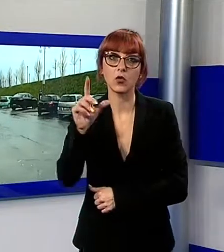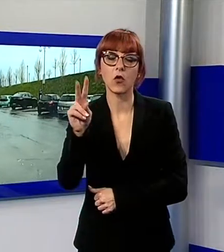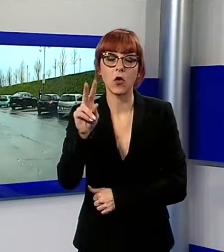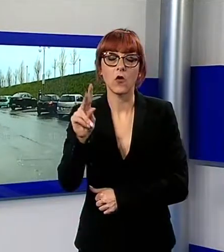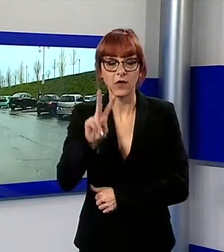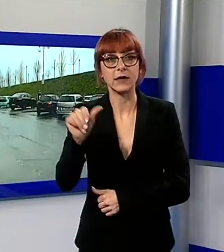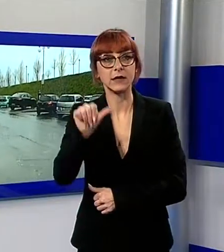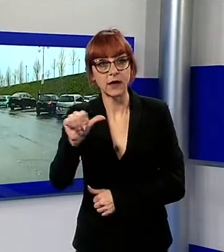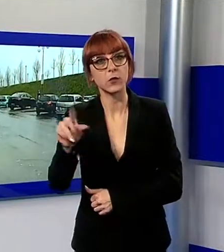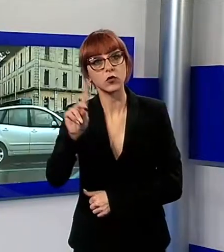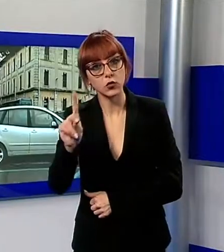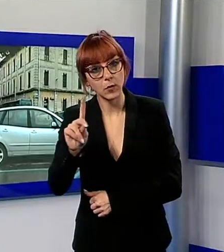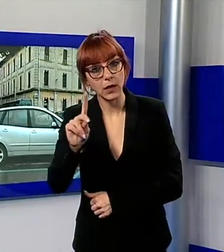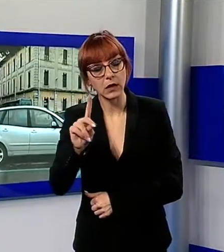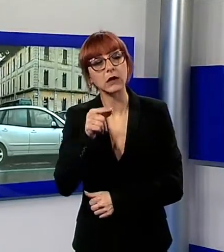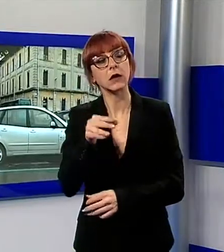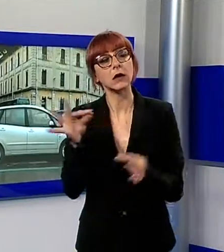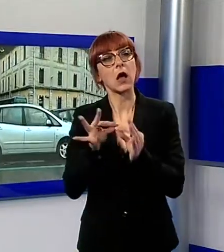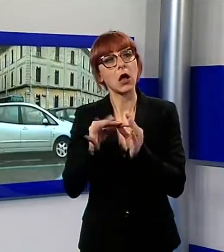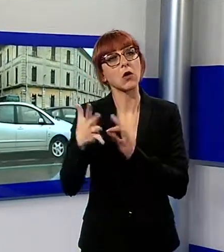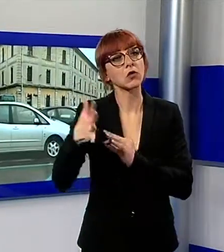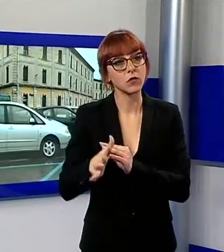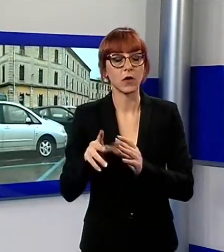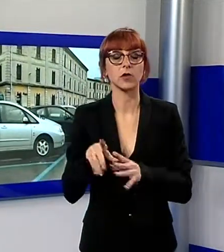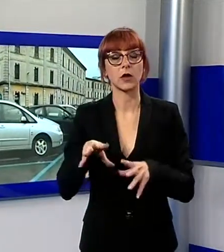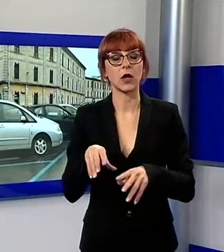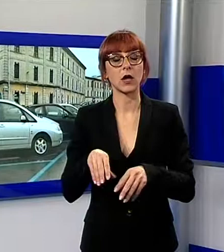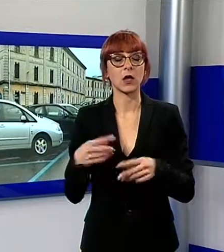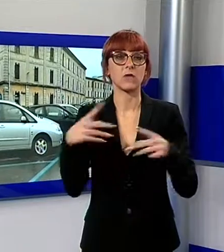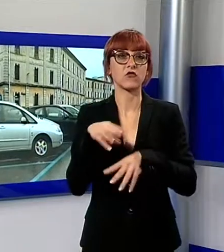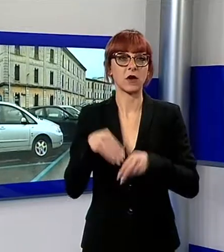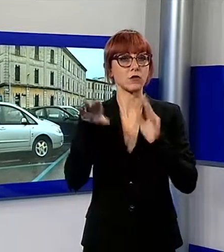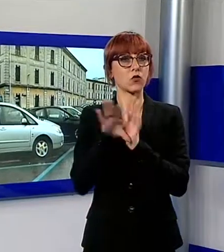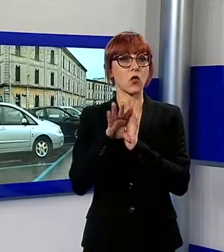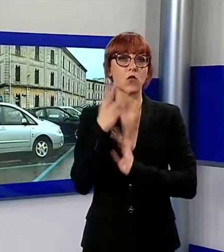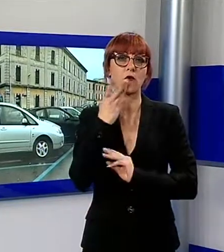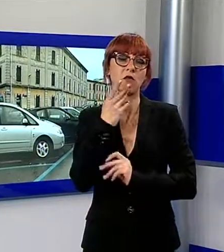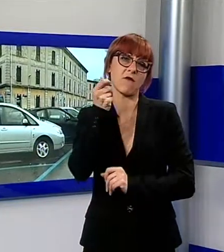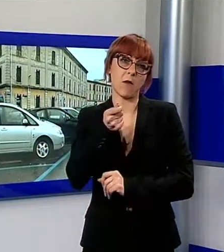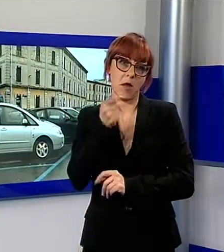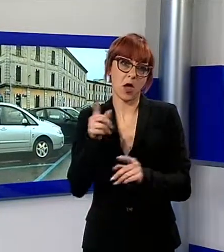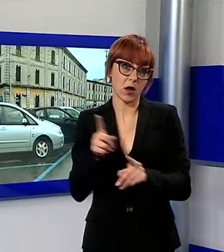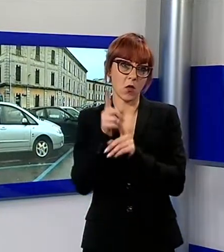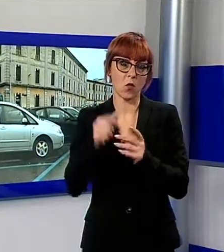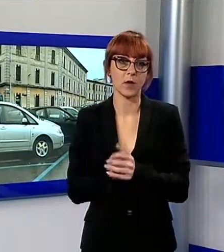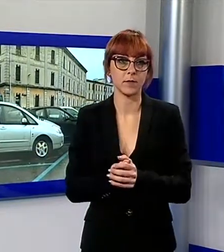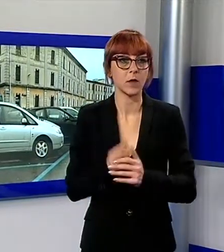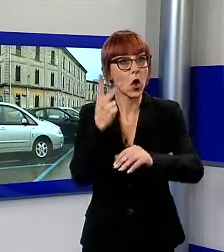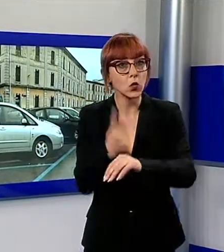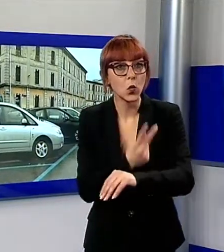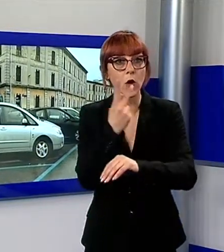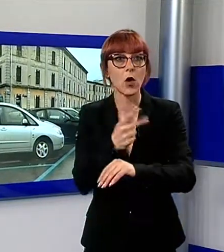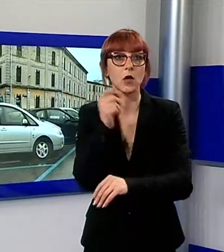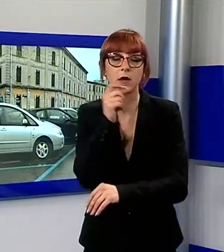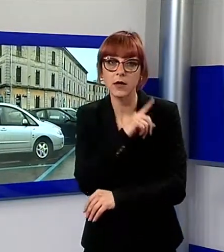inizialmente il Comune voleva mantenere l'orario pieno di pagamento. Confermato invece che le due ore gratuite non saranno